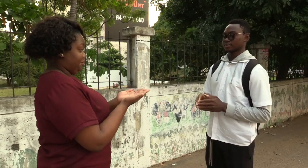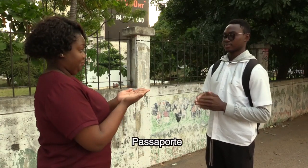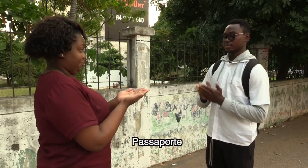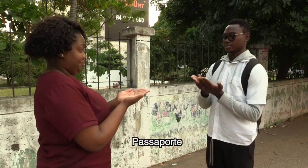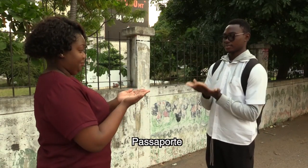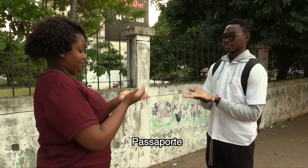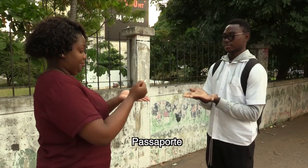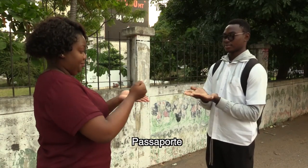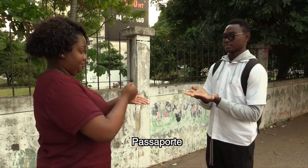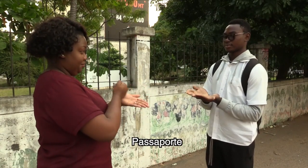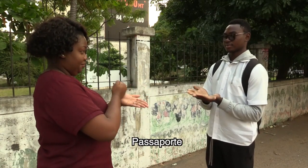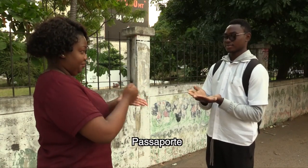passaporte,